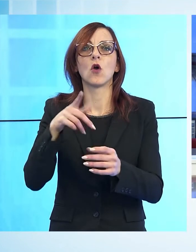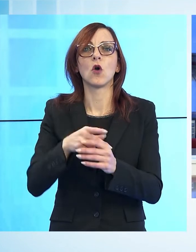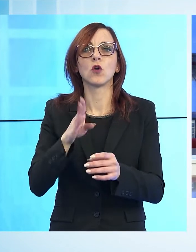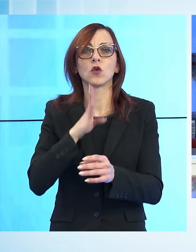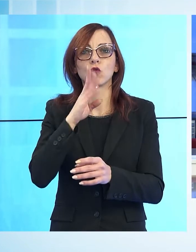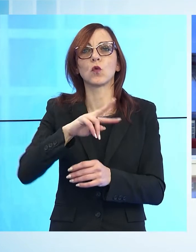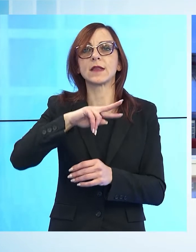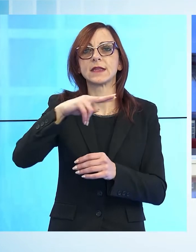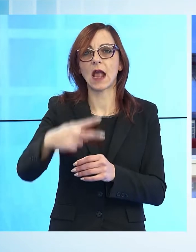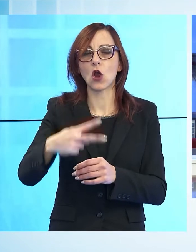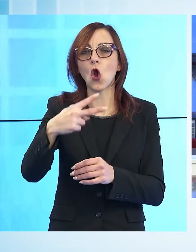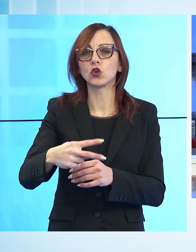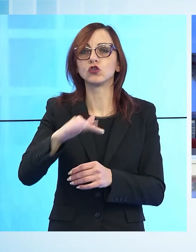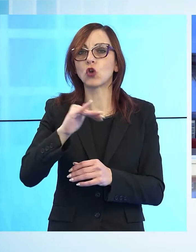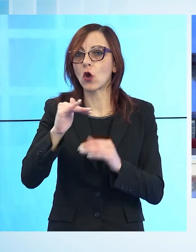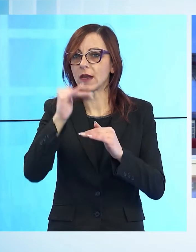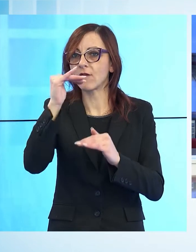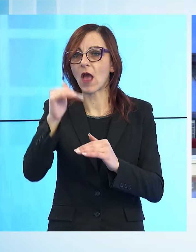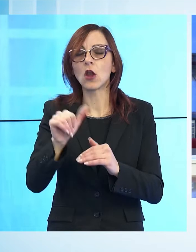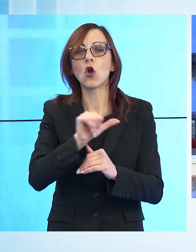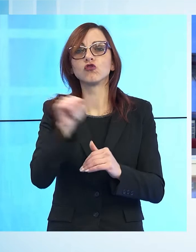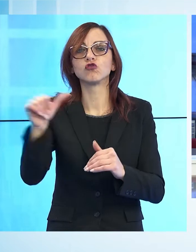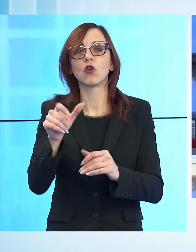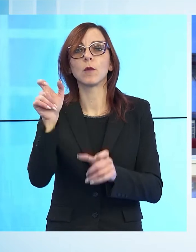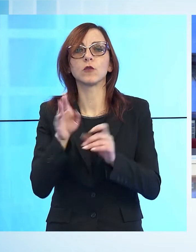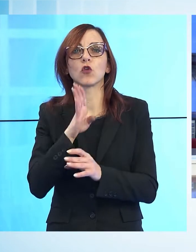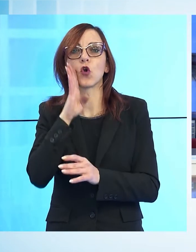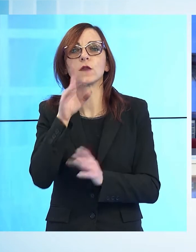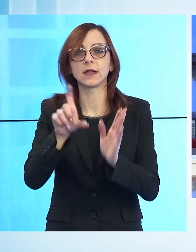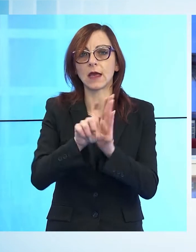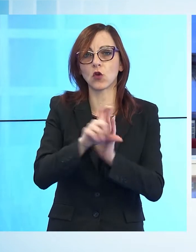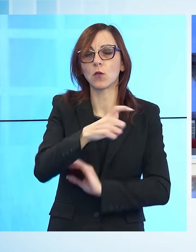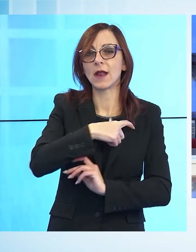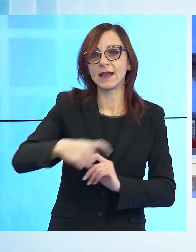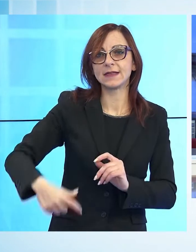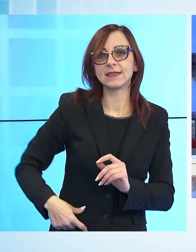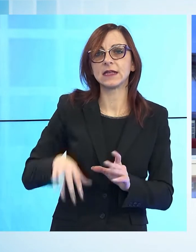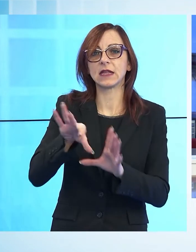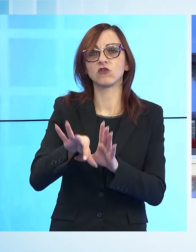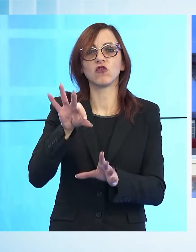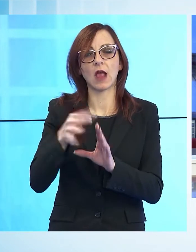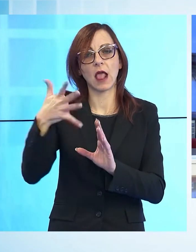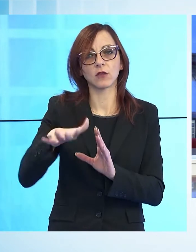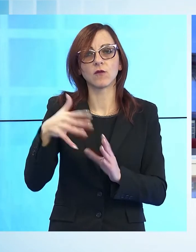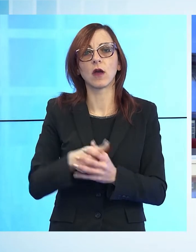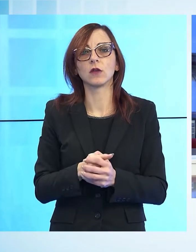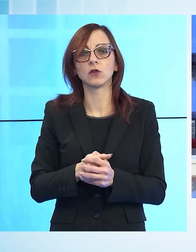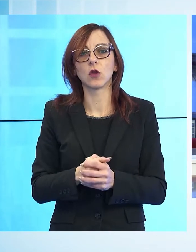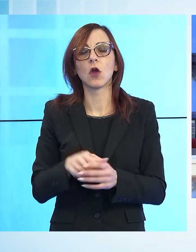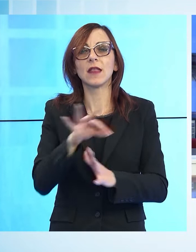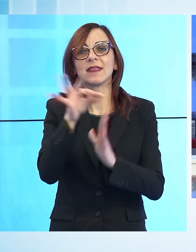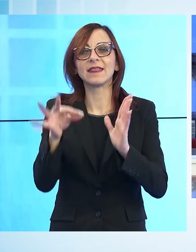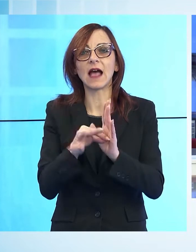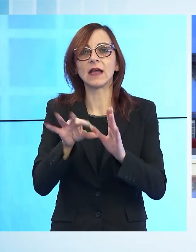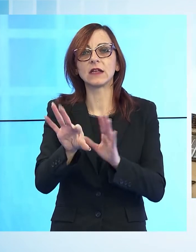secondo livello dunque limitate solo ai consiglieri comunali, ai sindaci eletti sul territorio è quella del 18